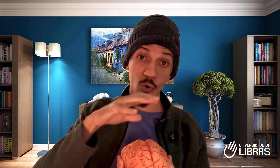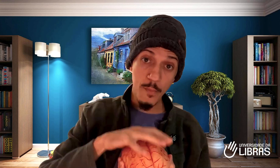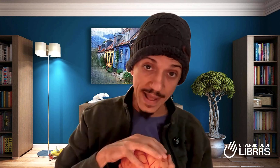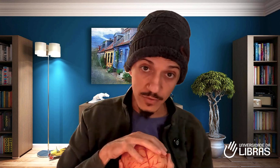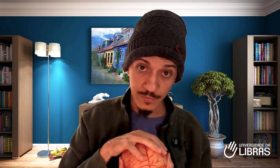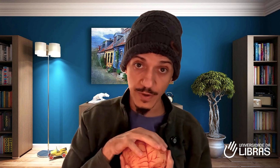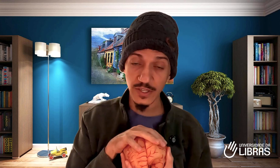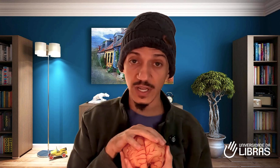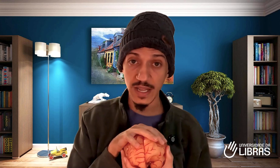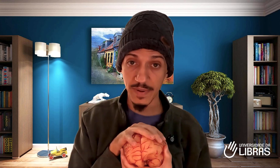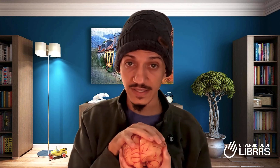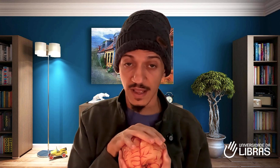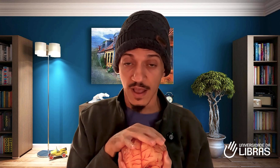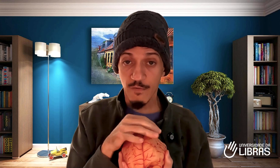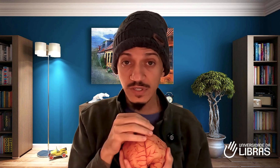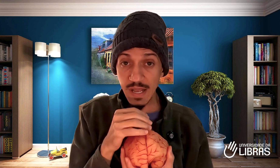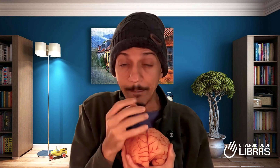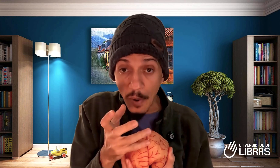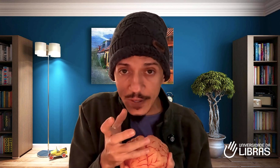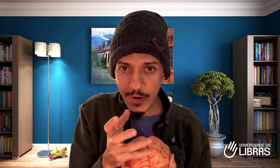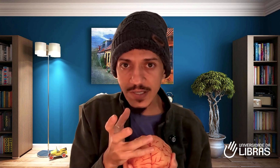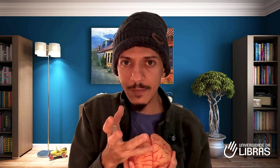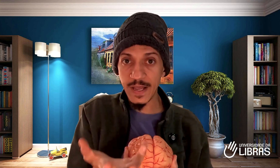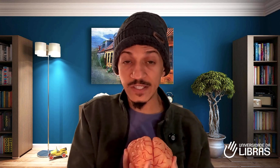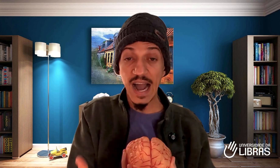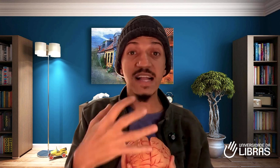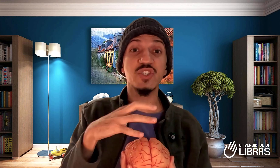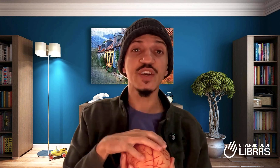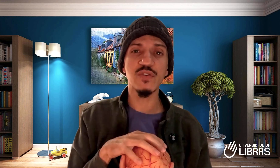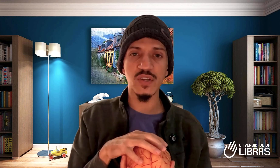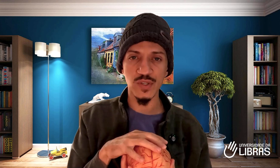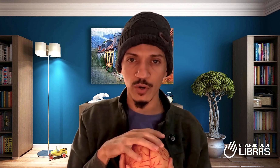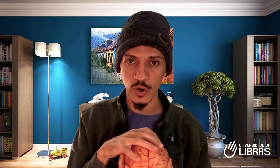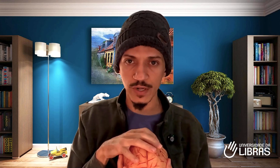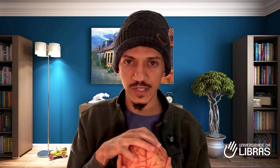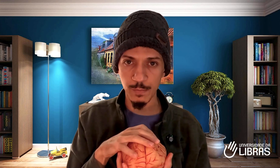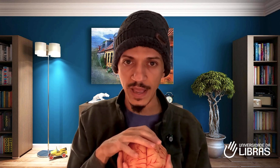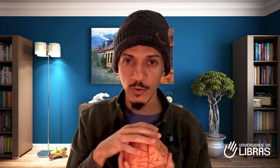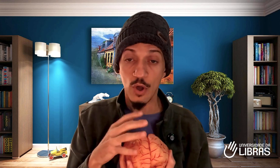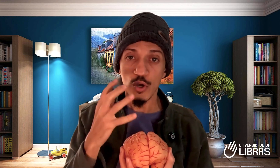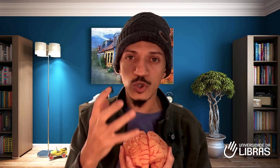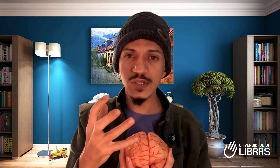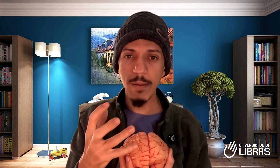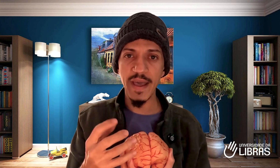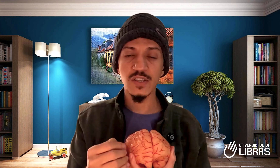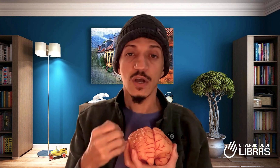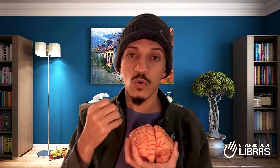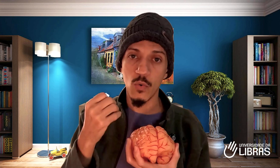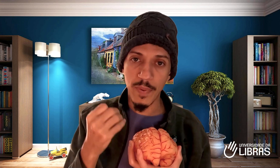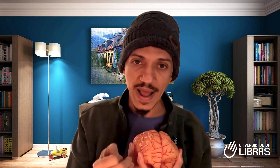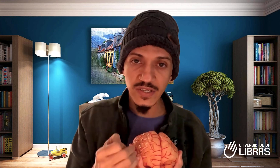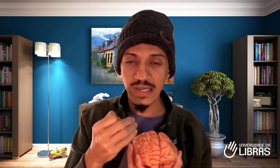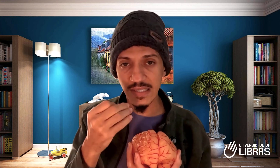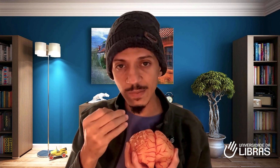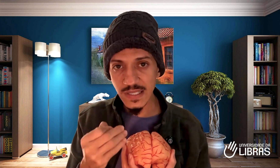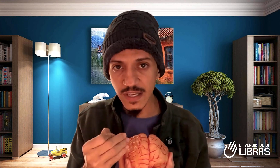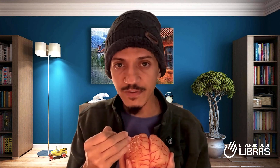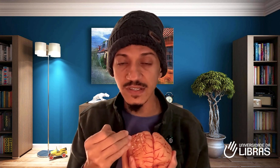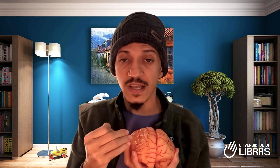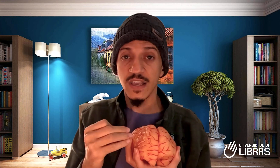método fluente em Libras, você poderosamente ativa os seus neurônios espelho justamente com práticas específicas que vão